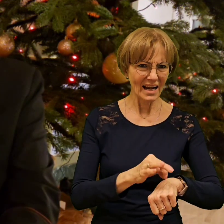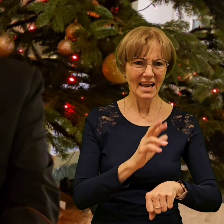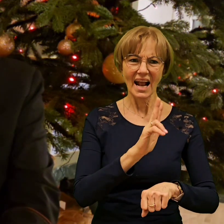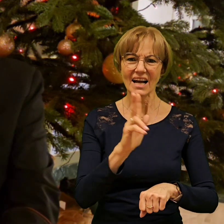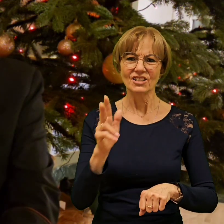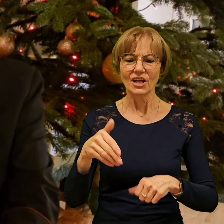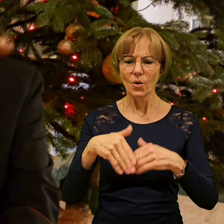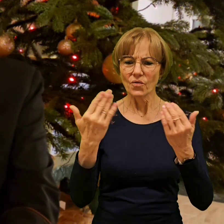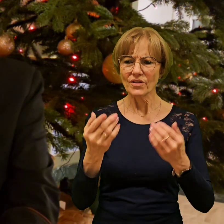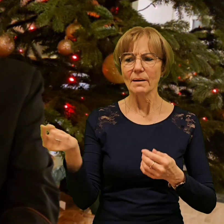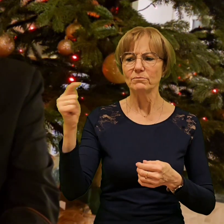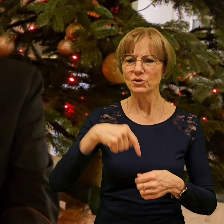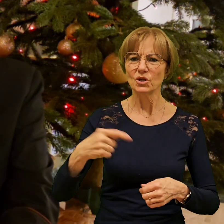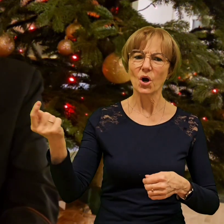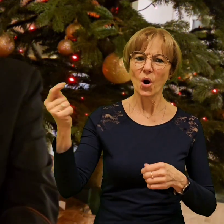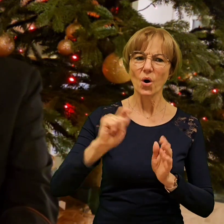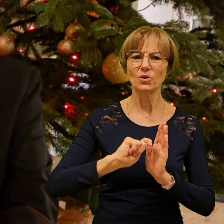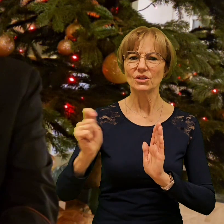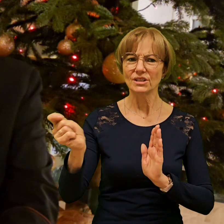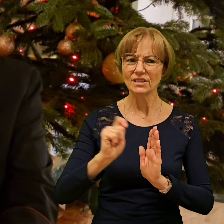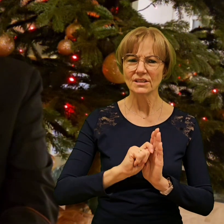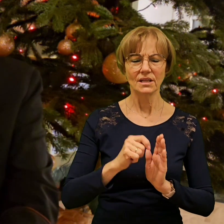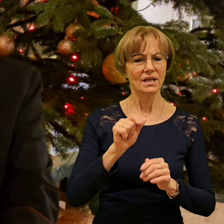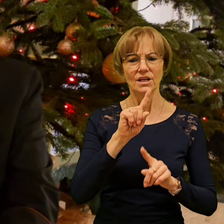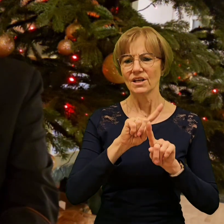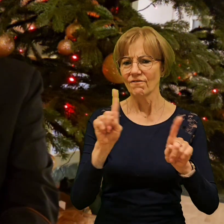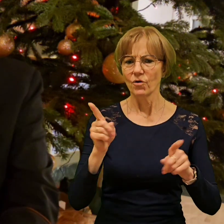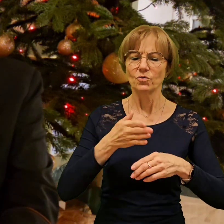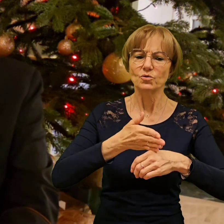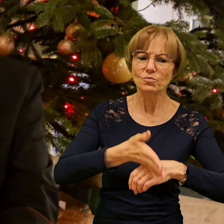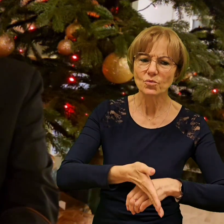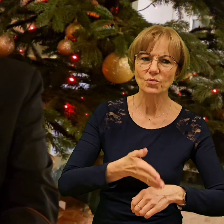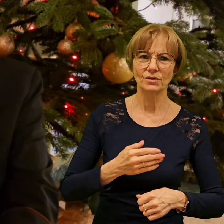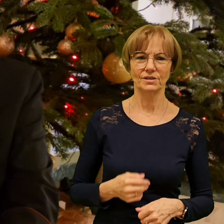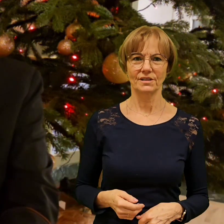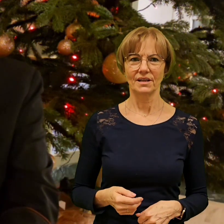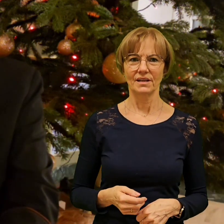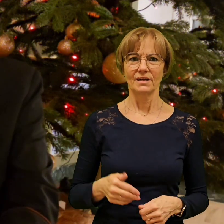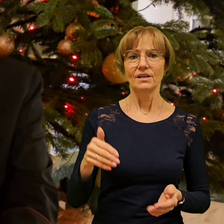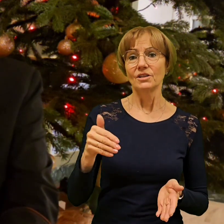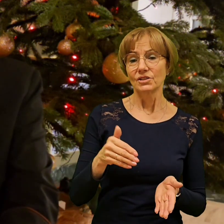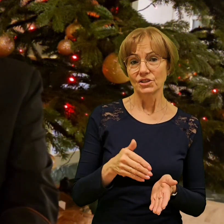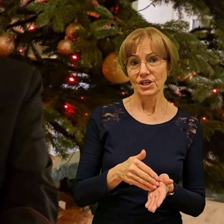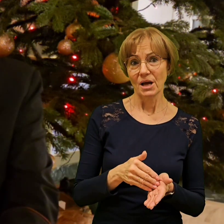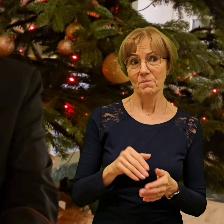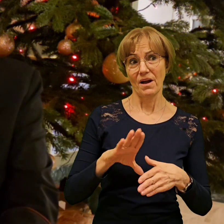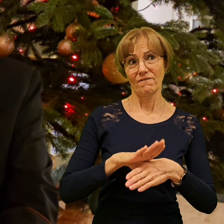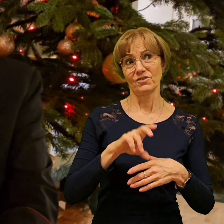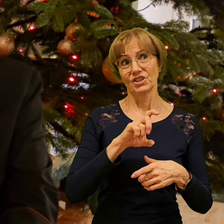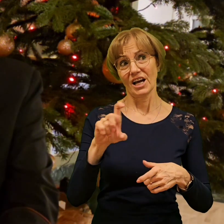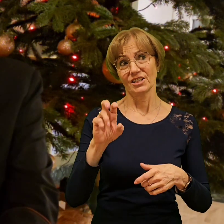służbę i nie można się spóchnić, a trzeba w czasie rola przychodzić bardzo wcześnie.